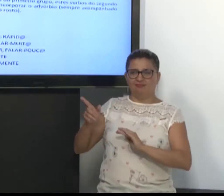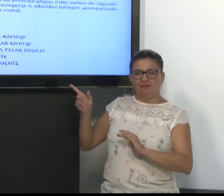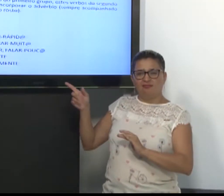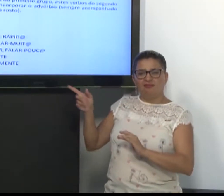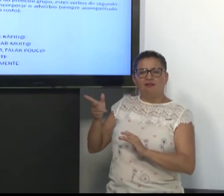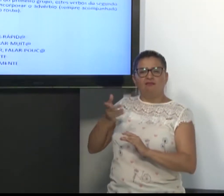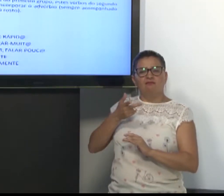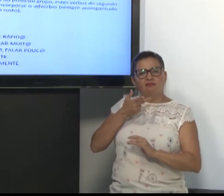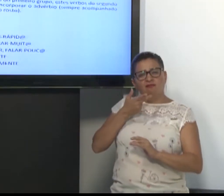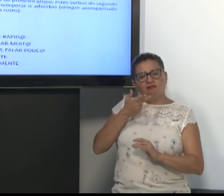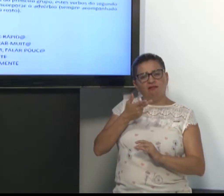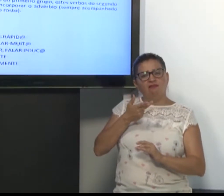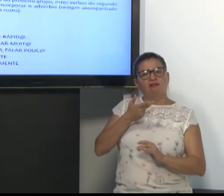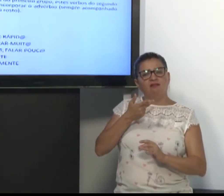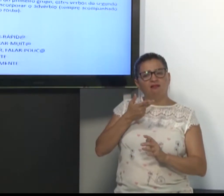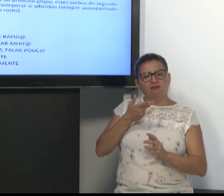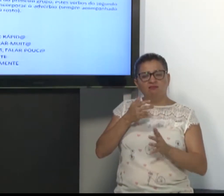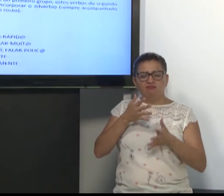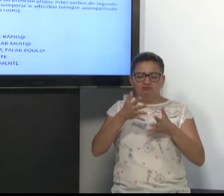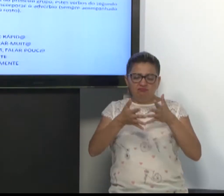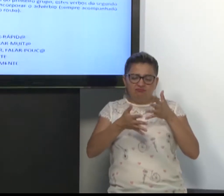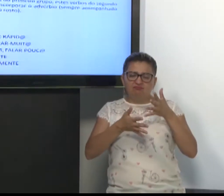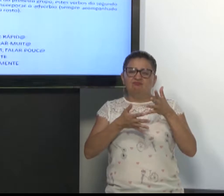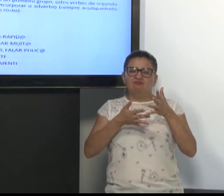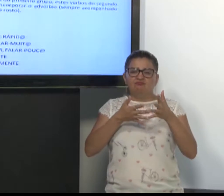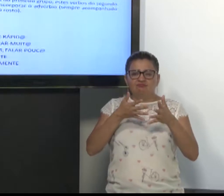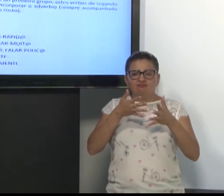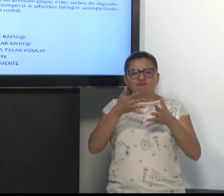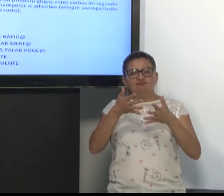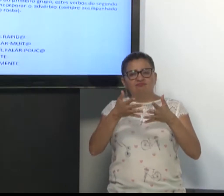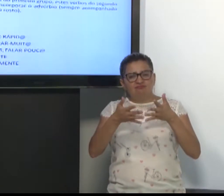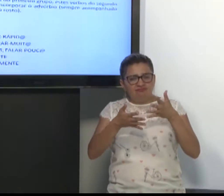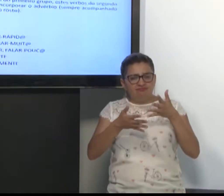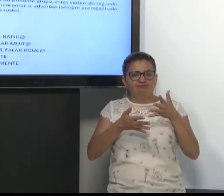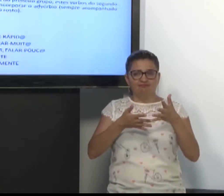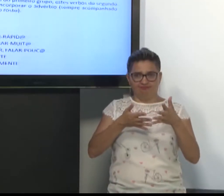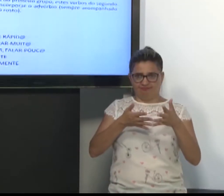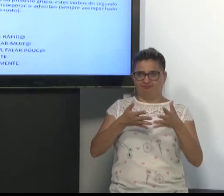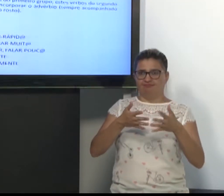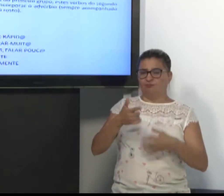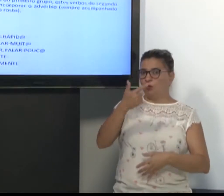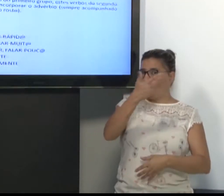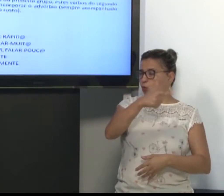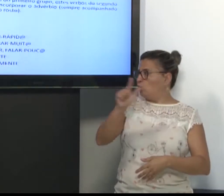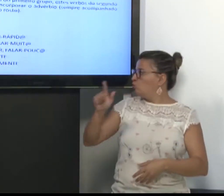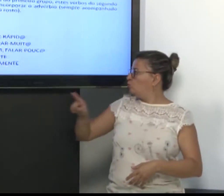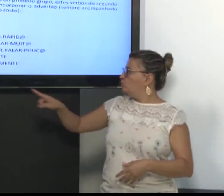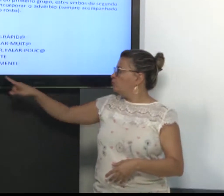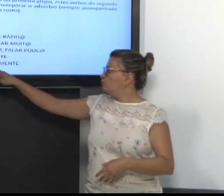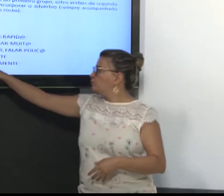Então, estou falando bem devagar. Sinalizando bem devagar. Outro.